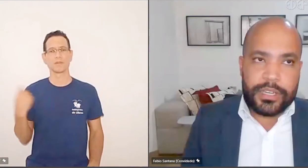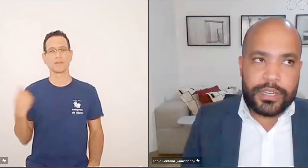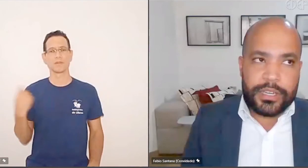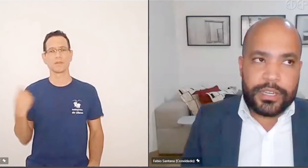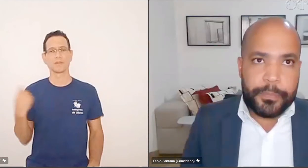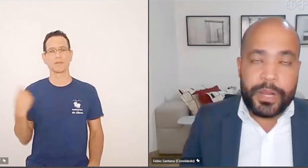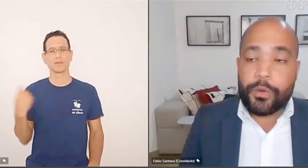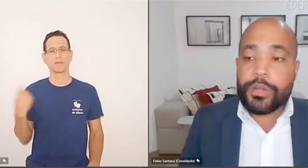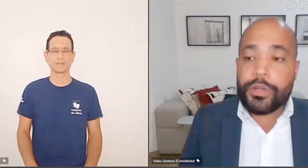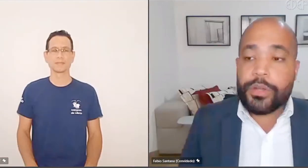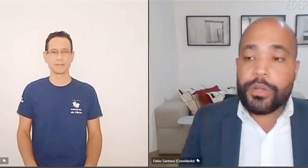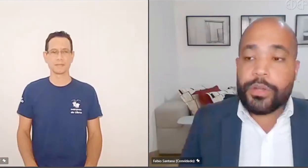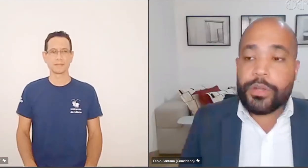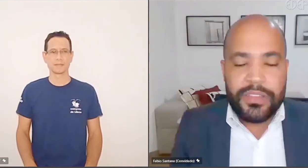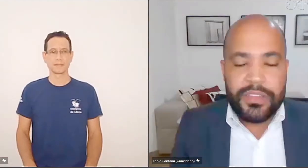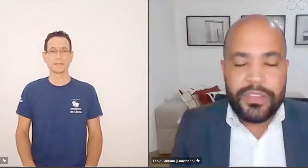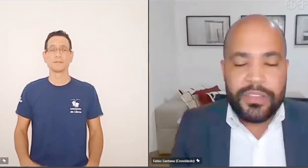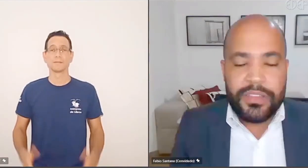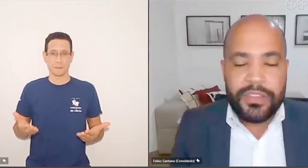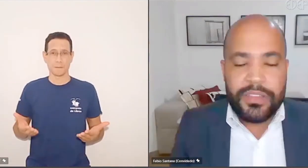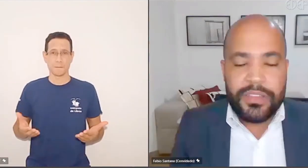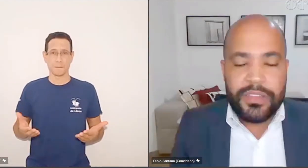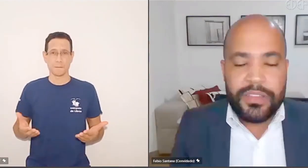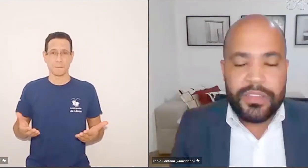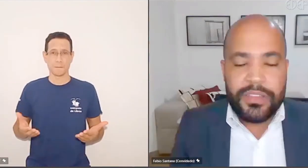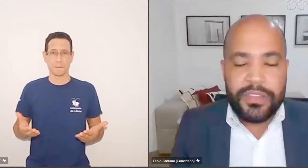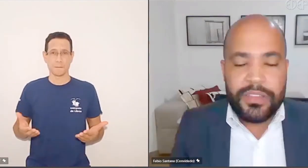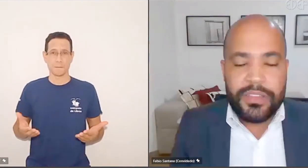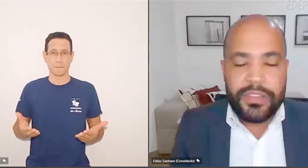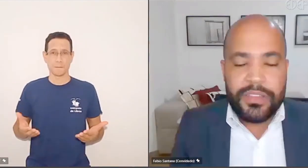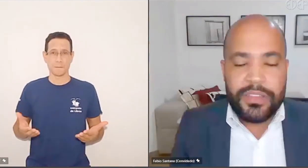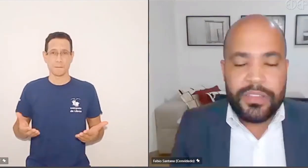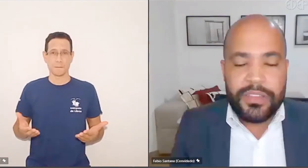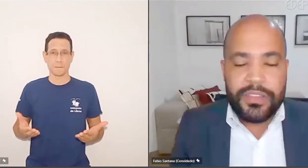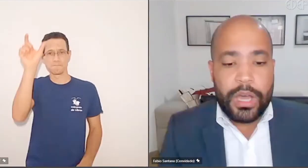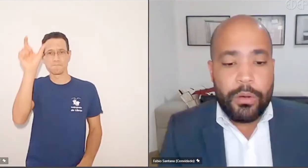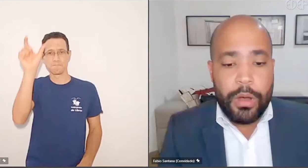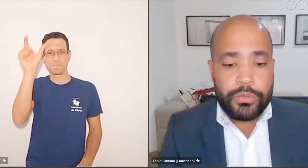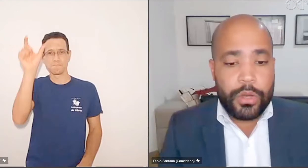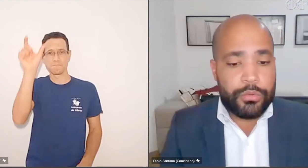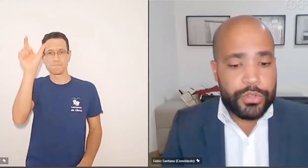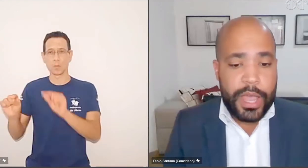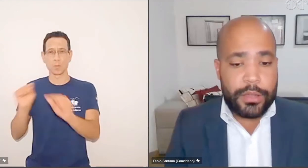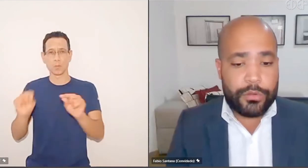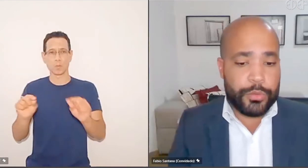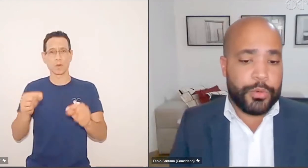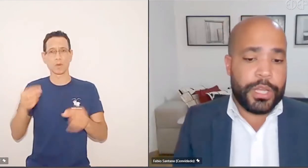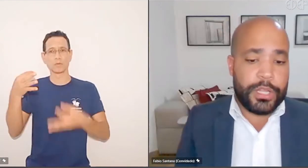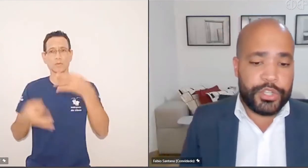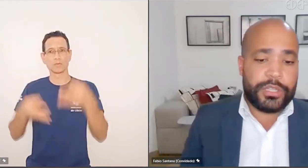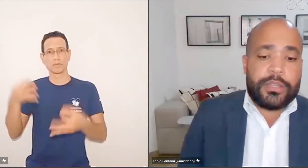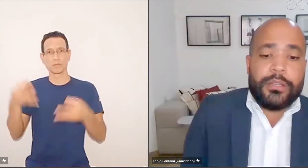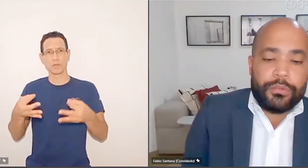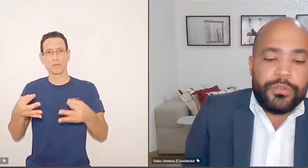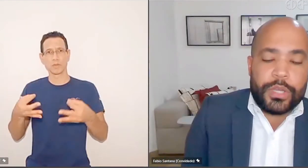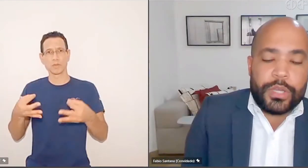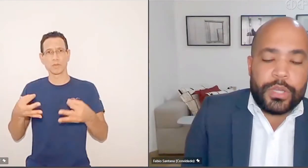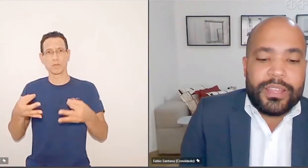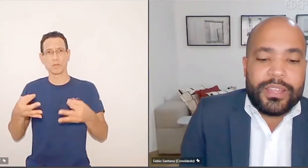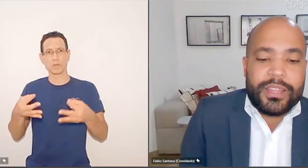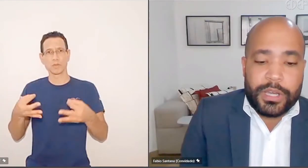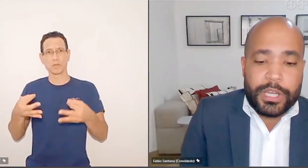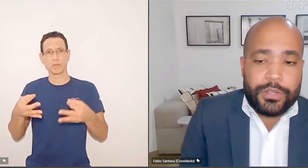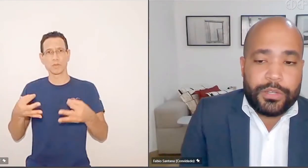elas preconizam uma deferência do órgão judicial aos órgãos técnicos, porque a gente está tratando,